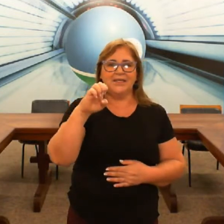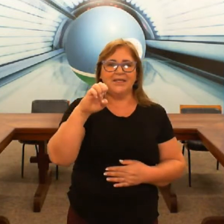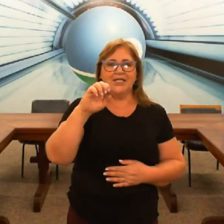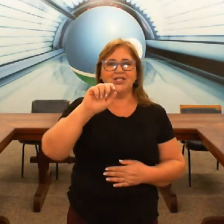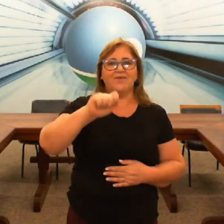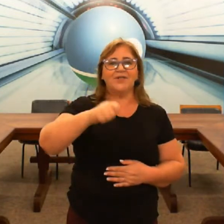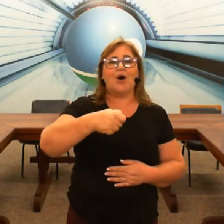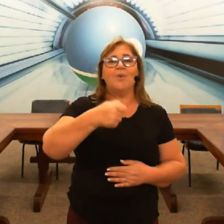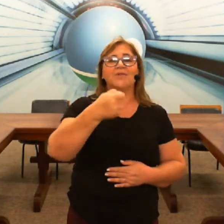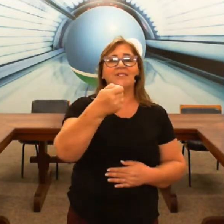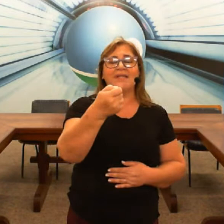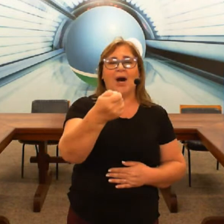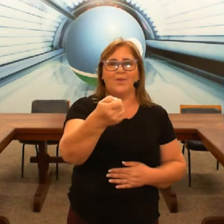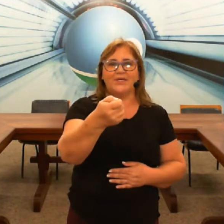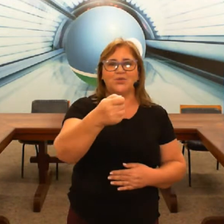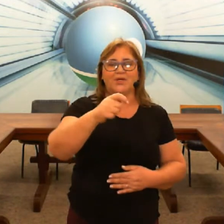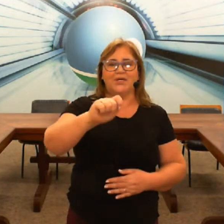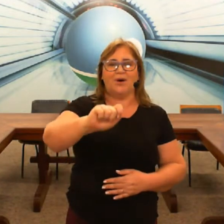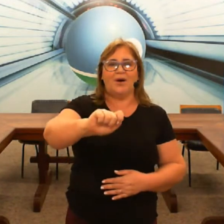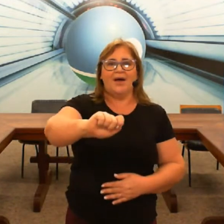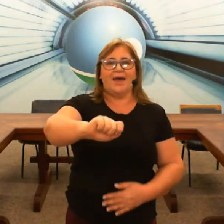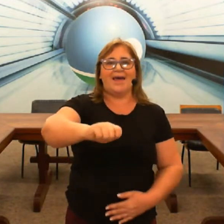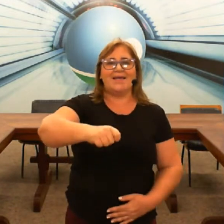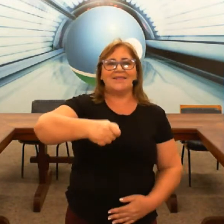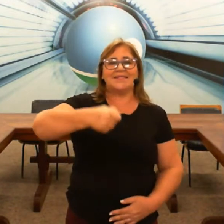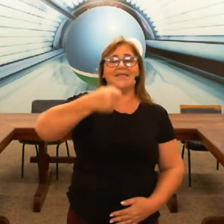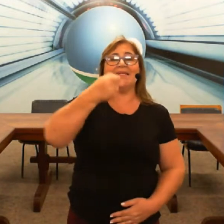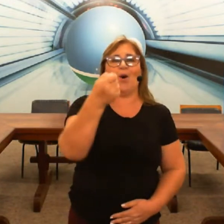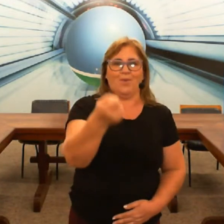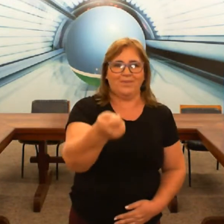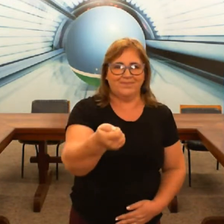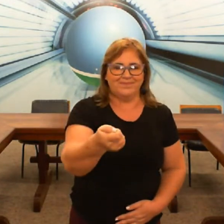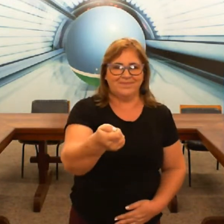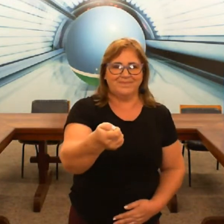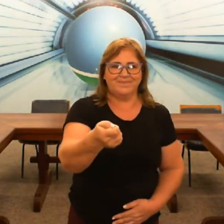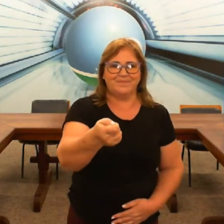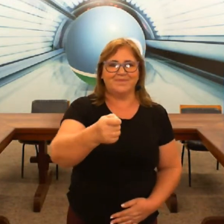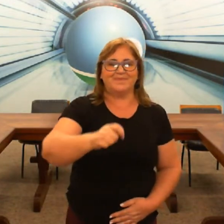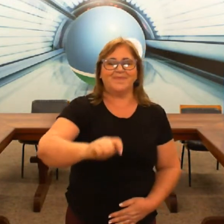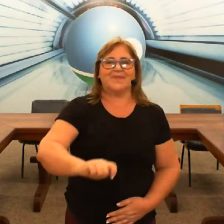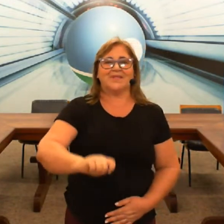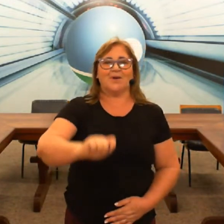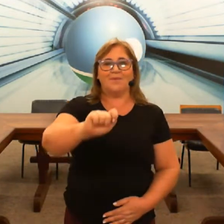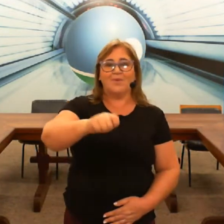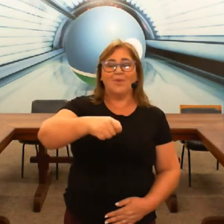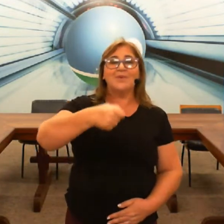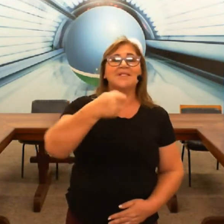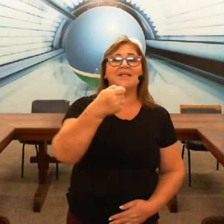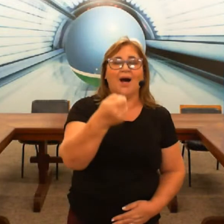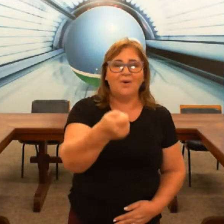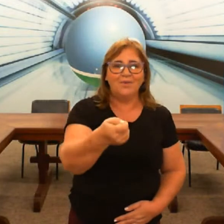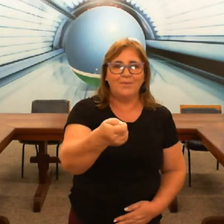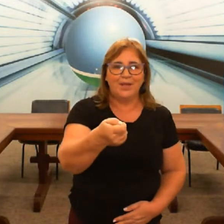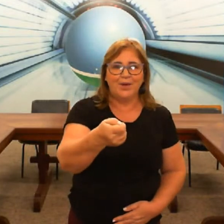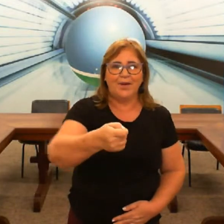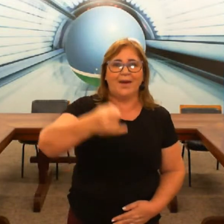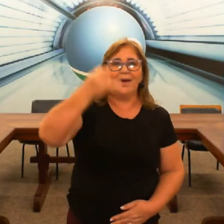e já vou dar o meu sinal isso aqui é sinal então o sinal meu é